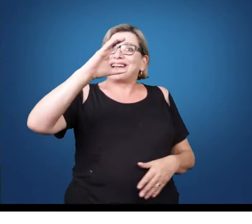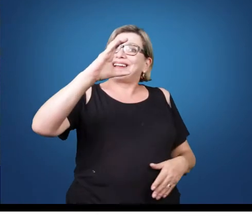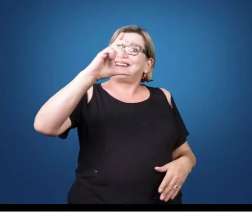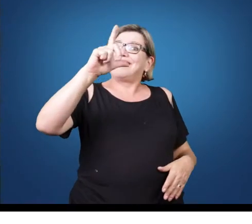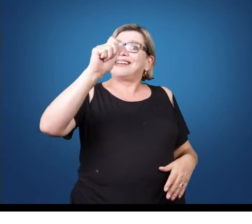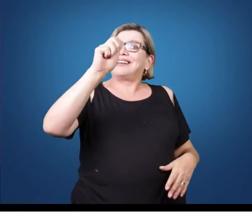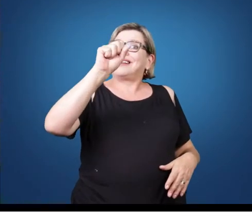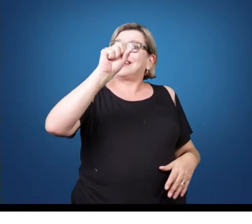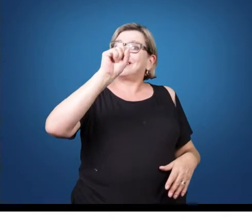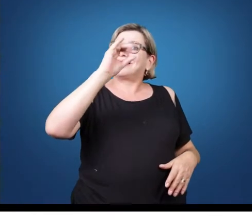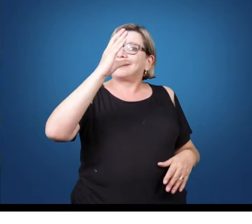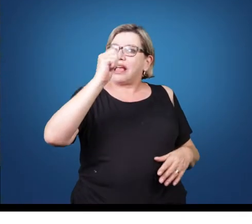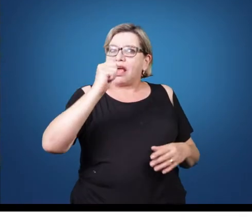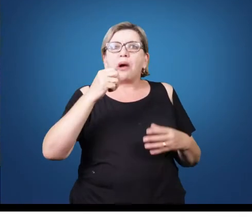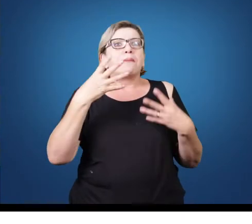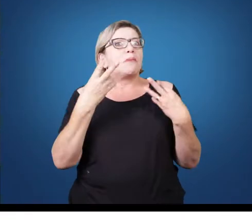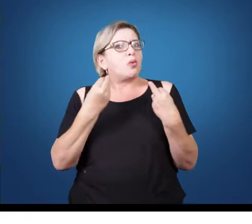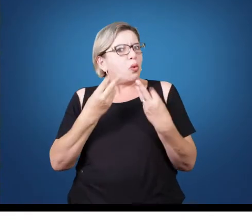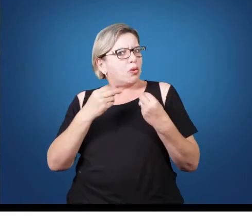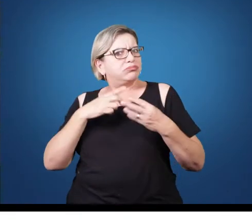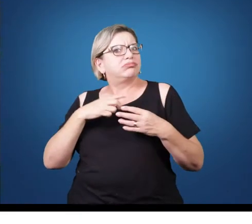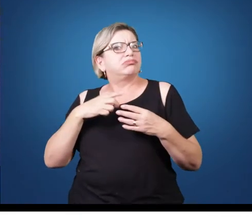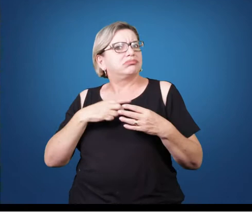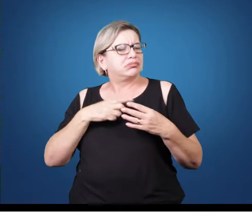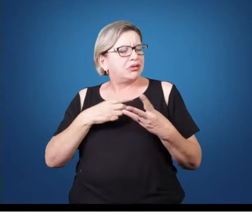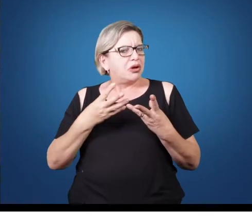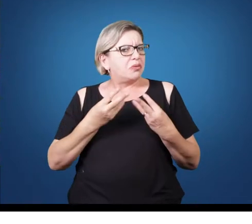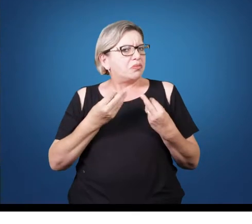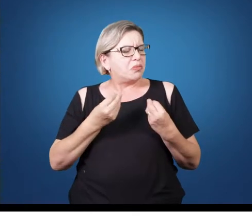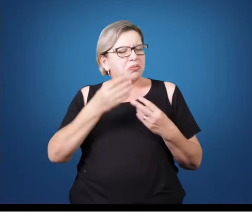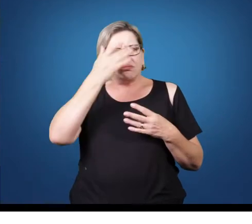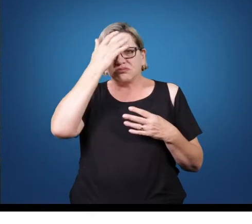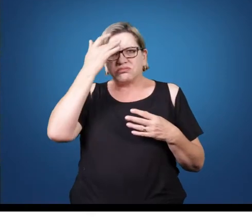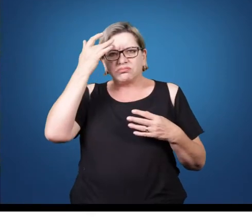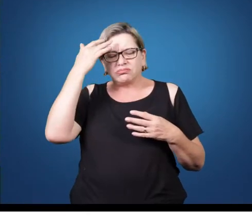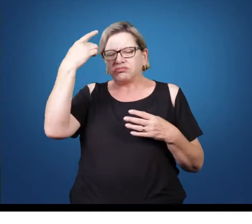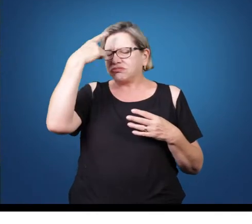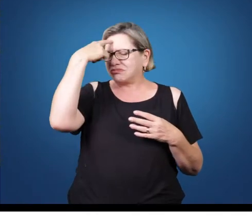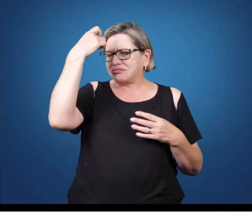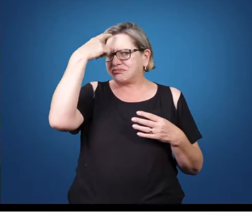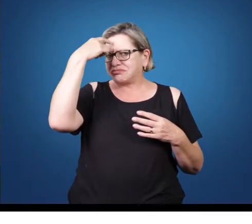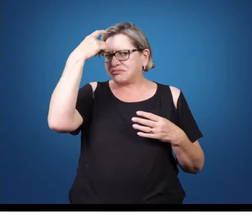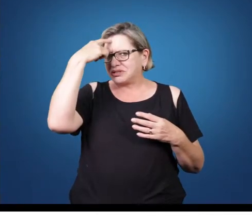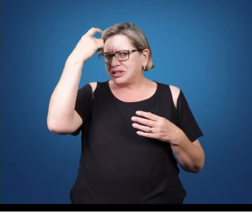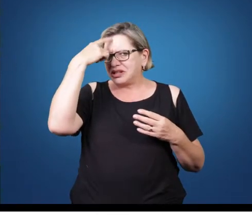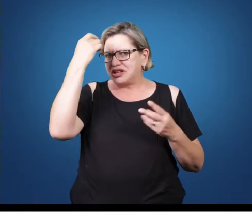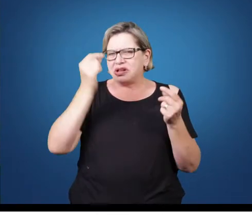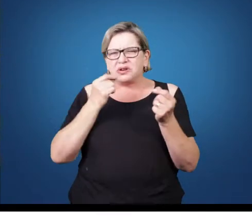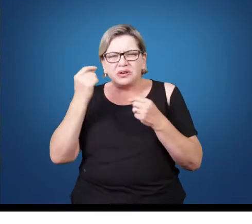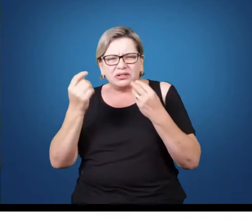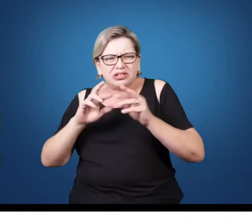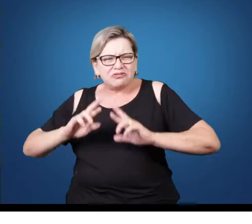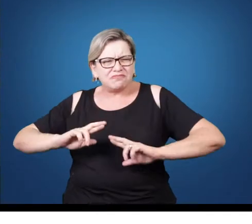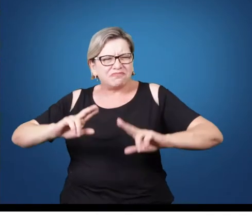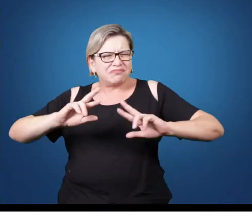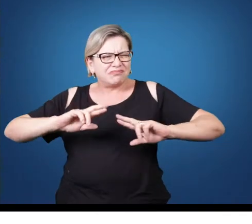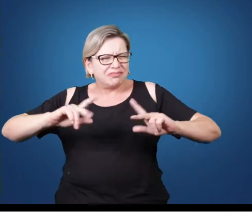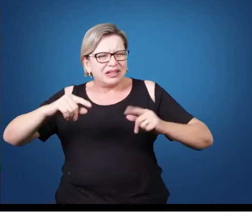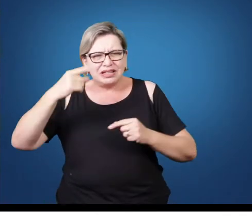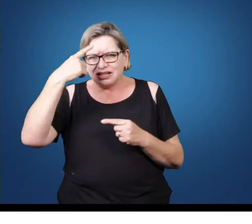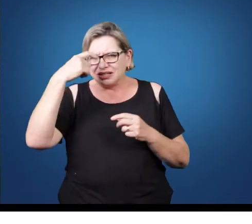XX é riquíssimo o número de compositores e obras de estilos muito distintos, interconectados e,